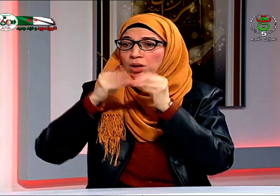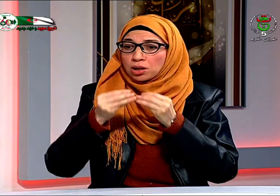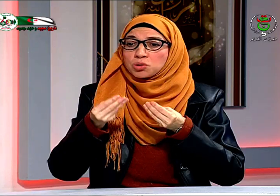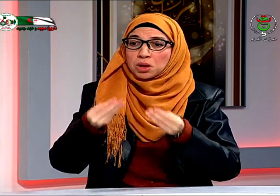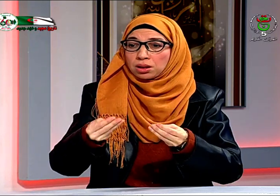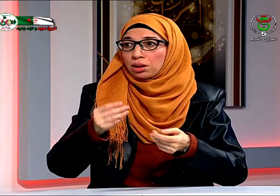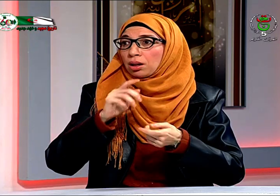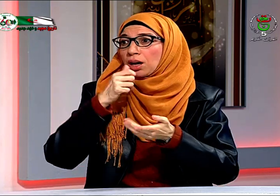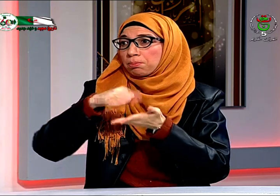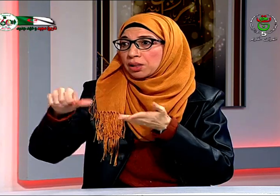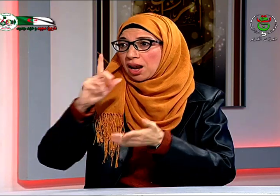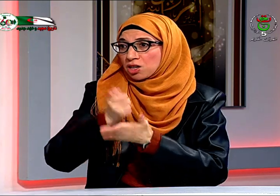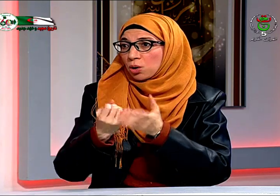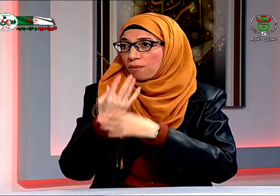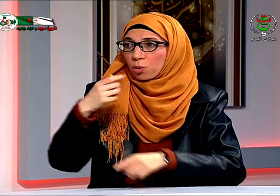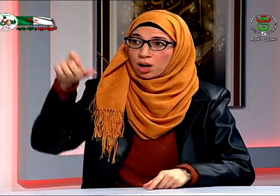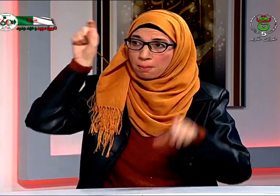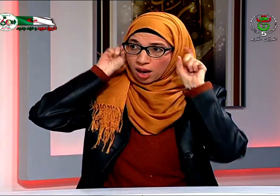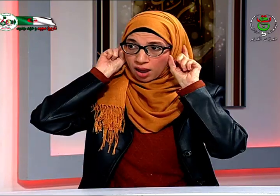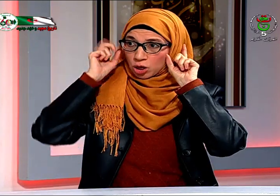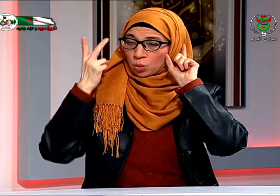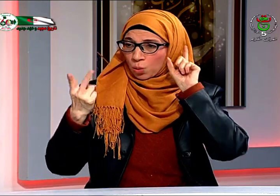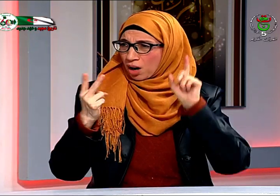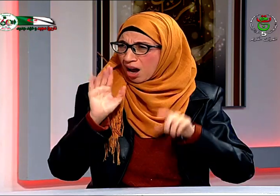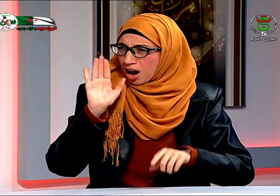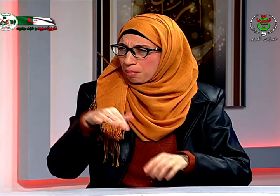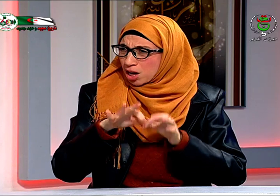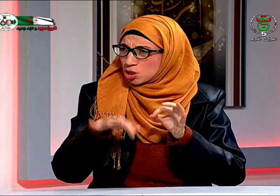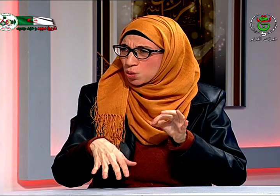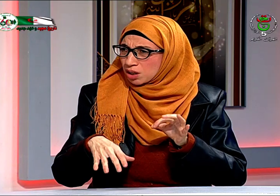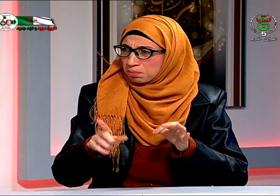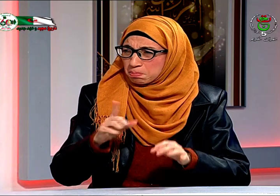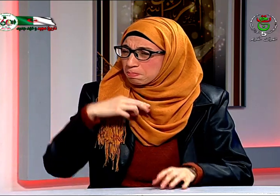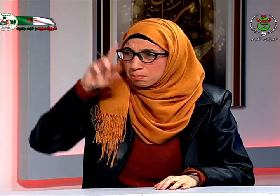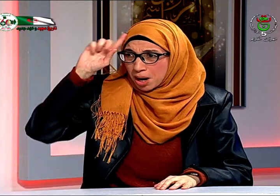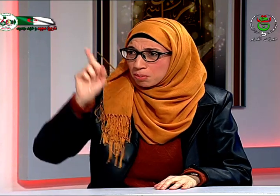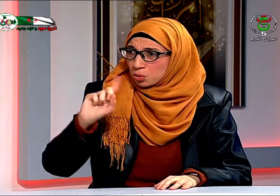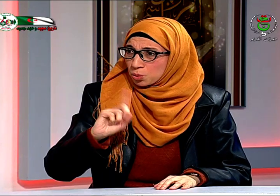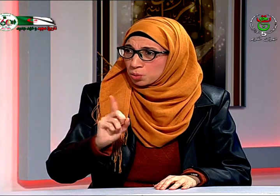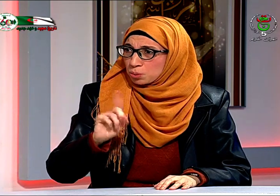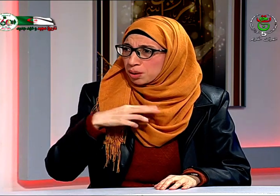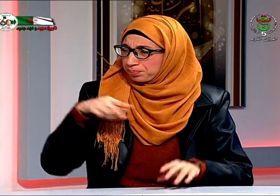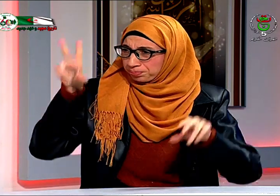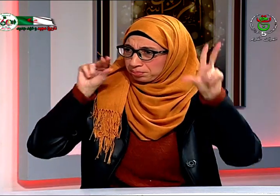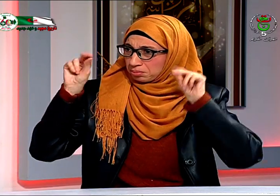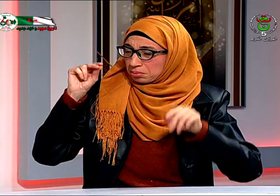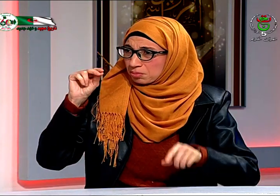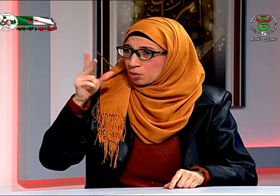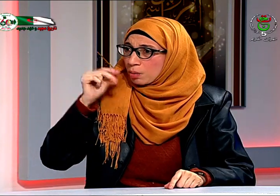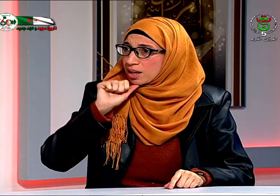الحنجرة والأنف كي أبتاع السماعات على حسب نسبة الصمم